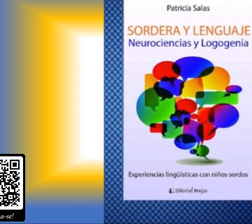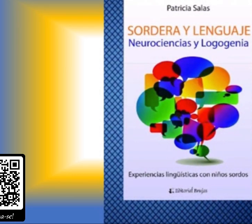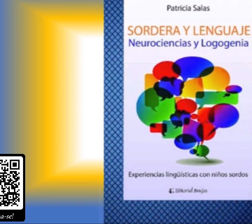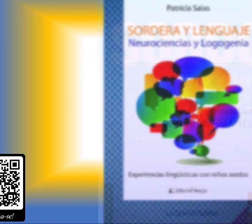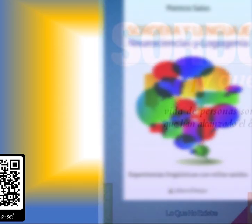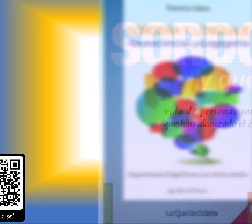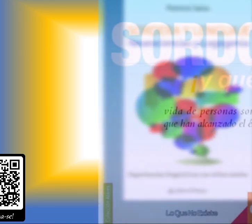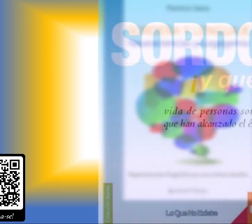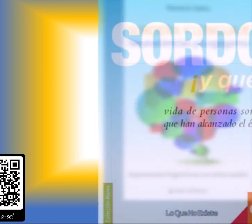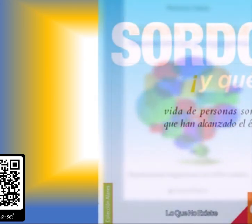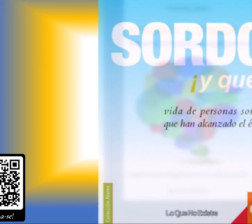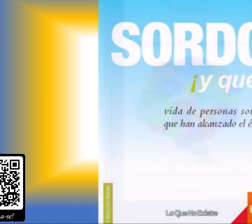Próximo